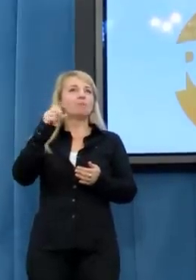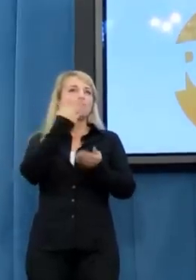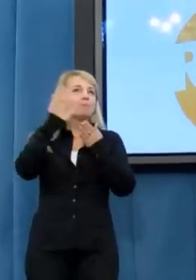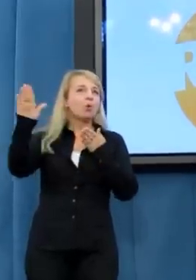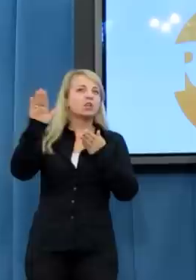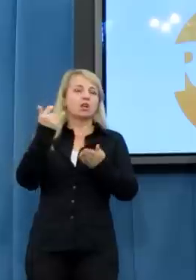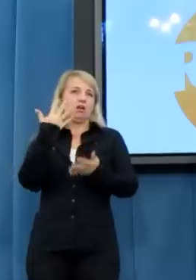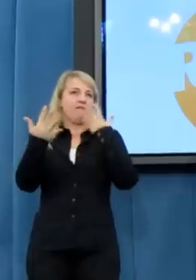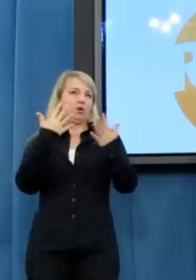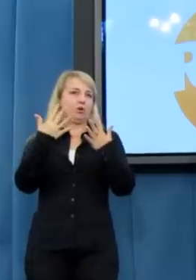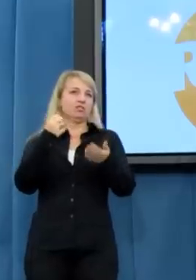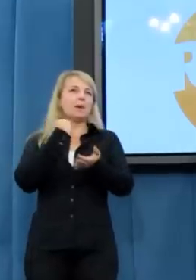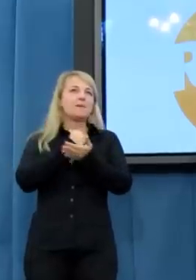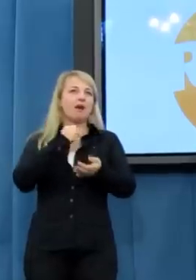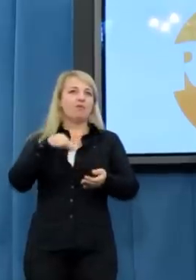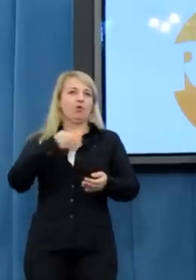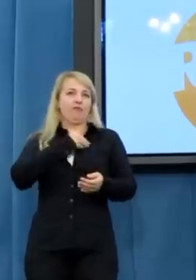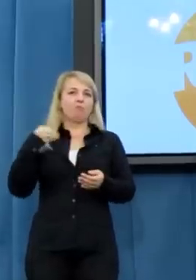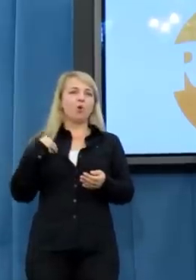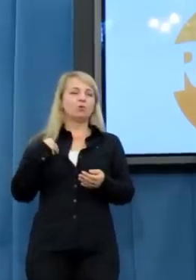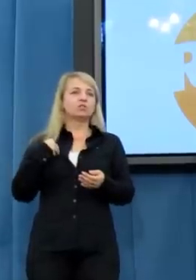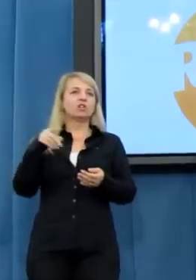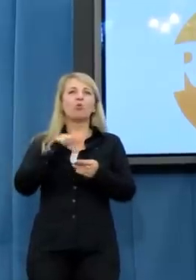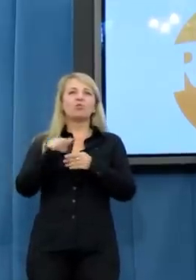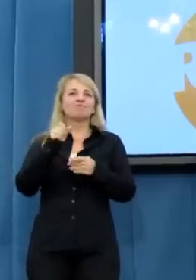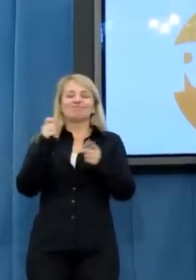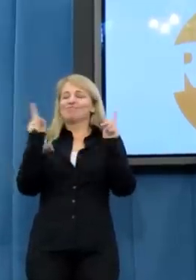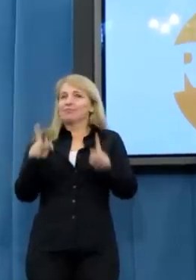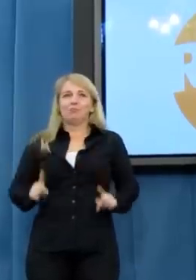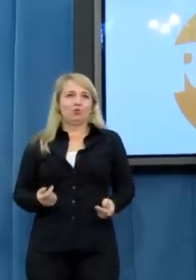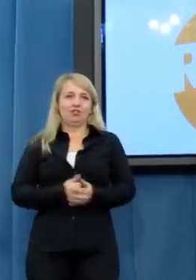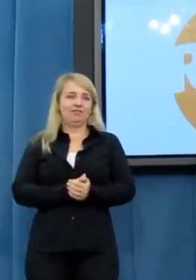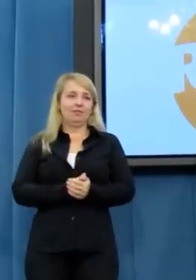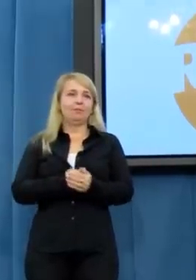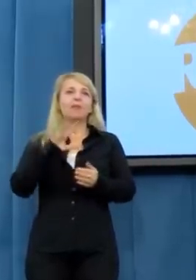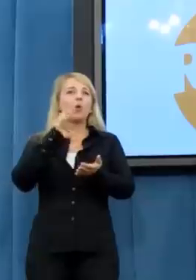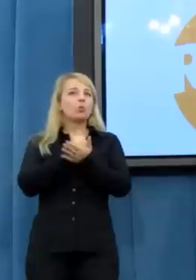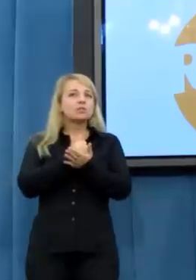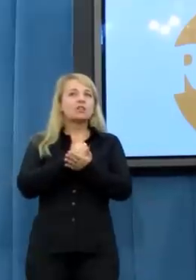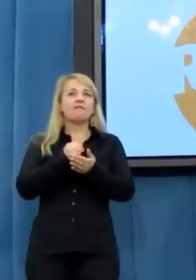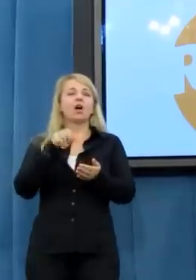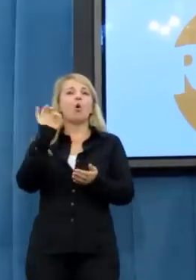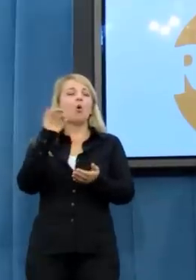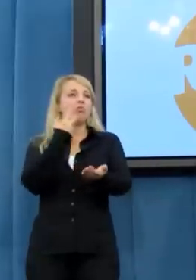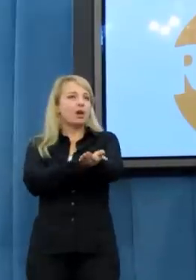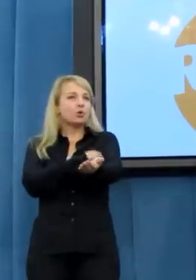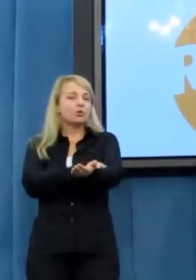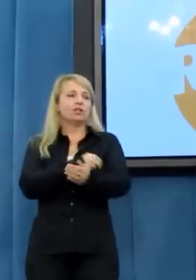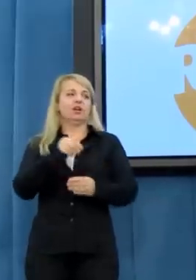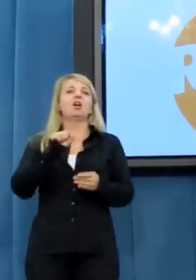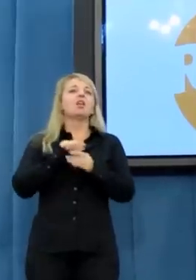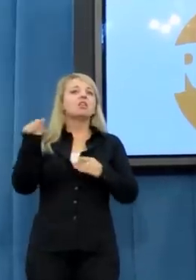absurd prawa karnego, naszego prawa i ustawy narkotykowej, która